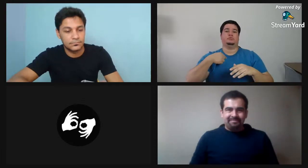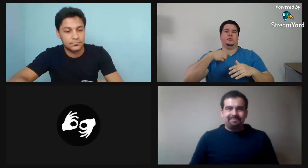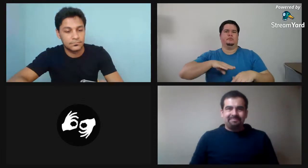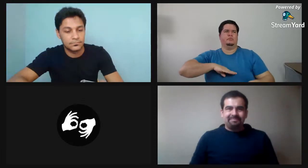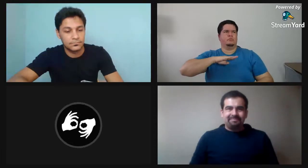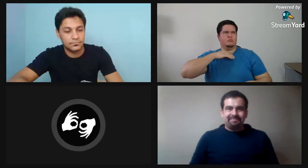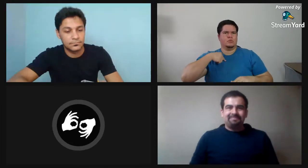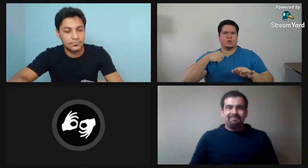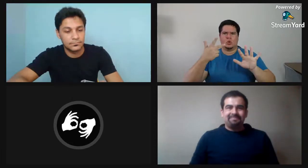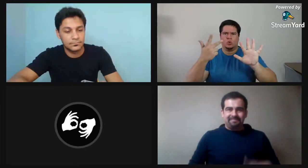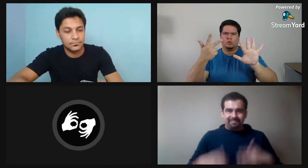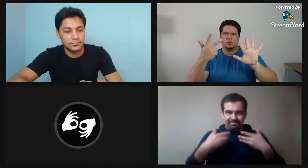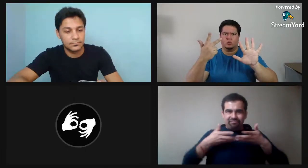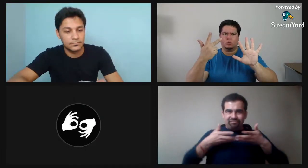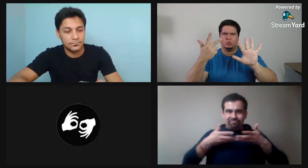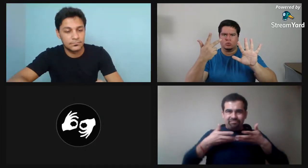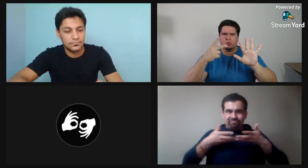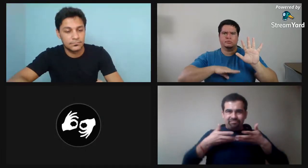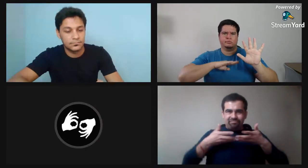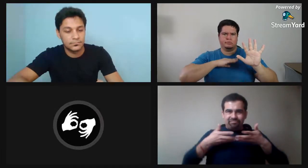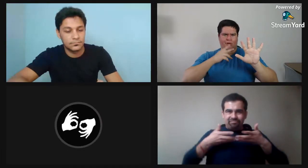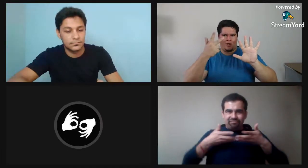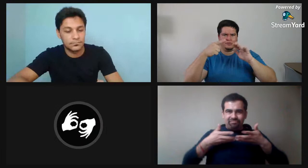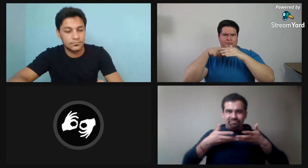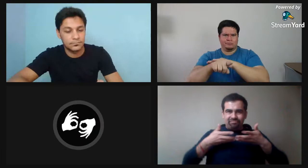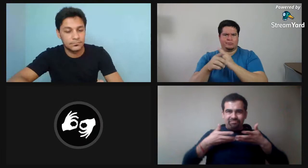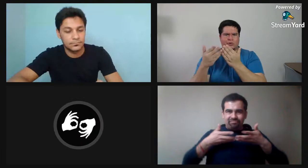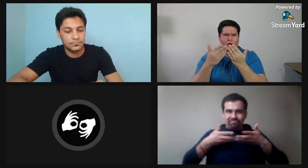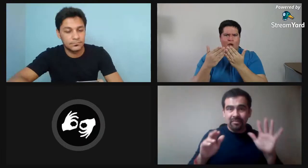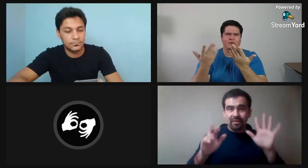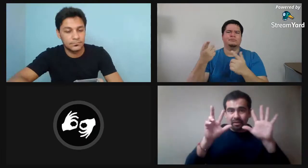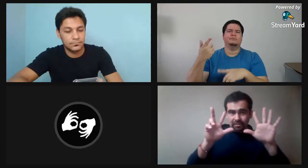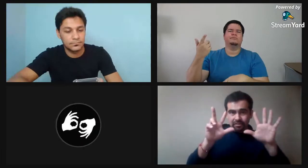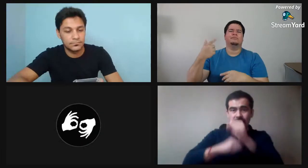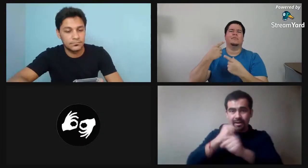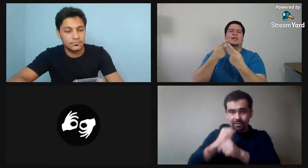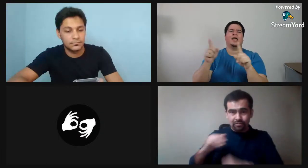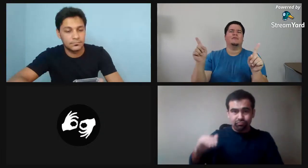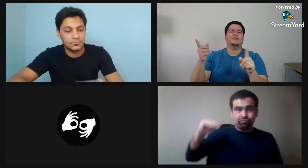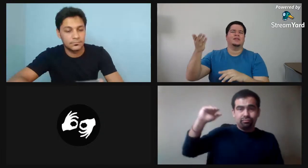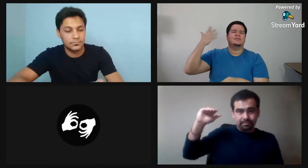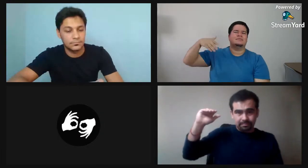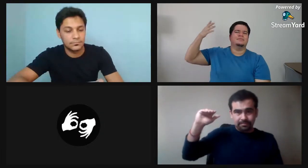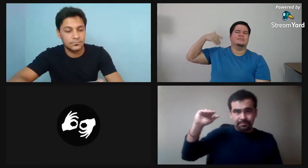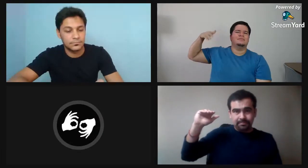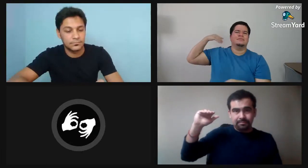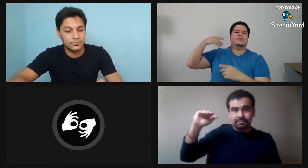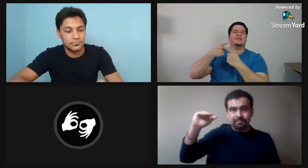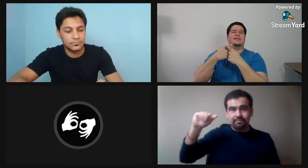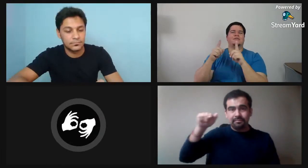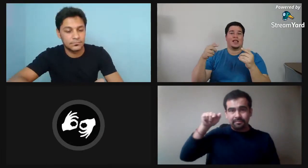Y ahí yo entré a estudiar cuando más o menos ya tenía 8 años.